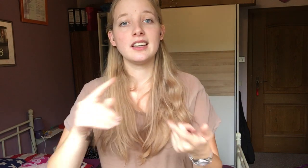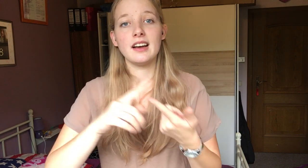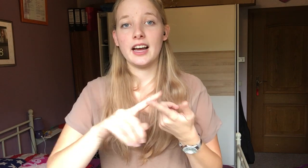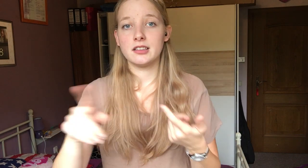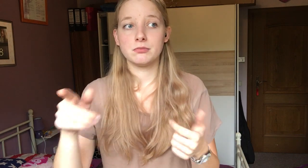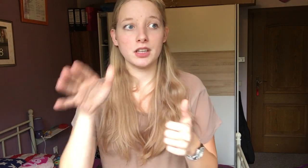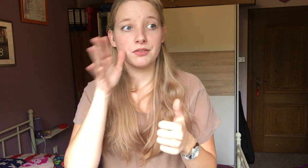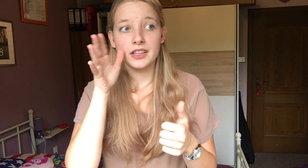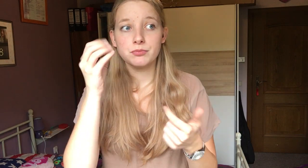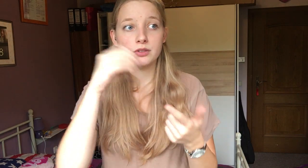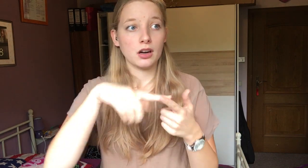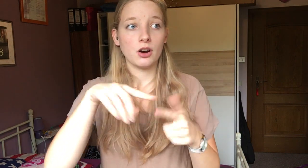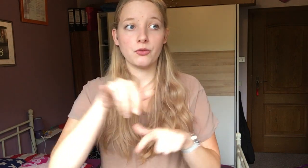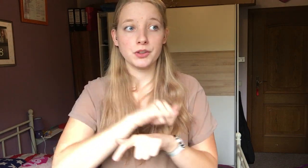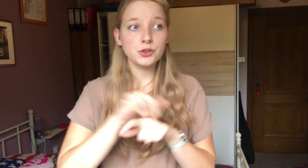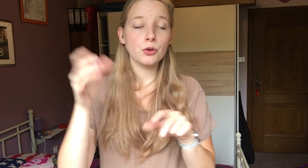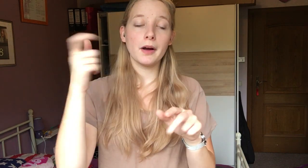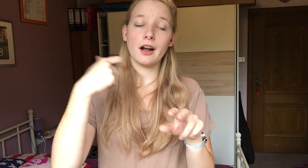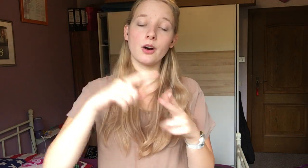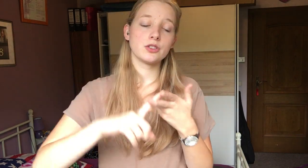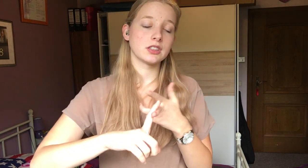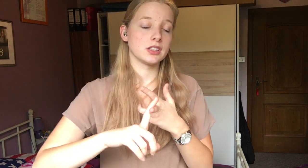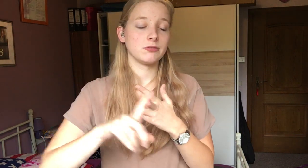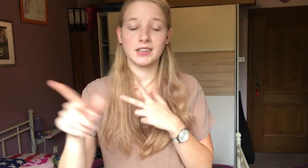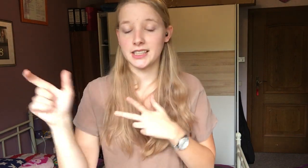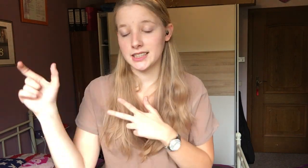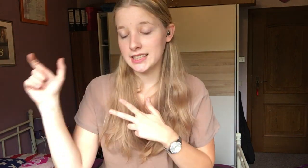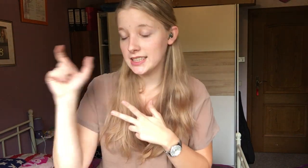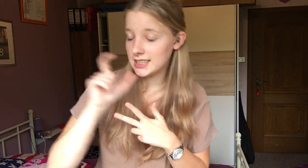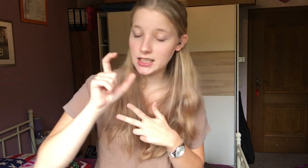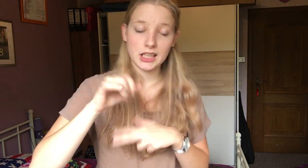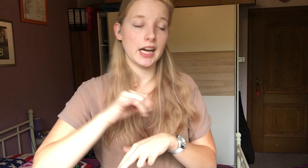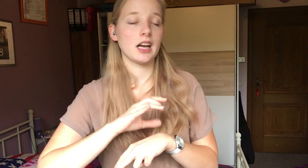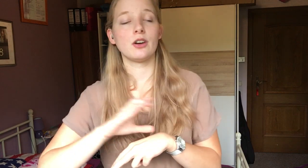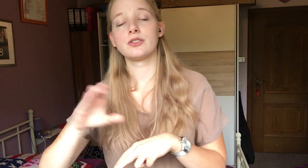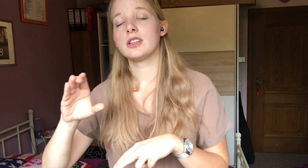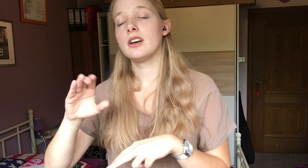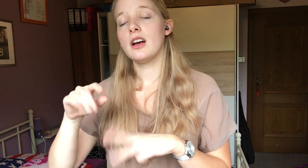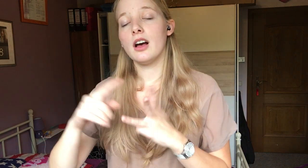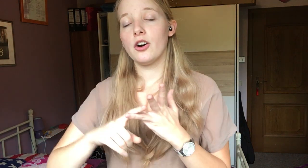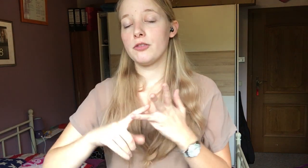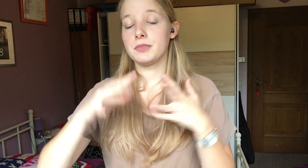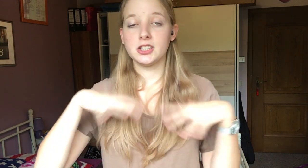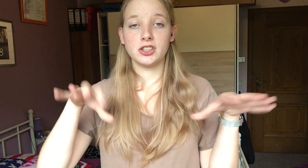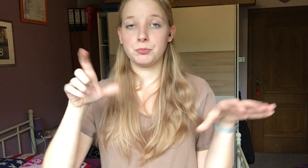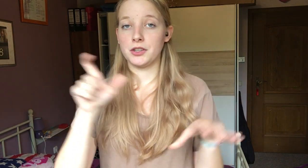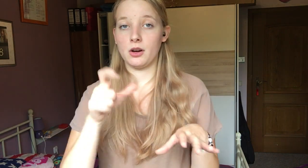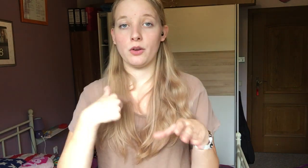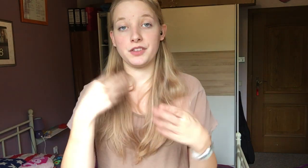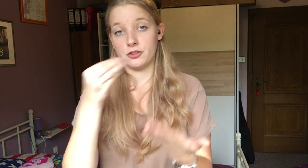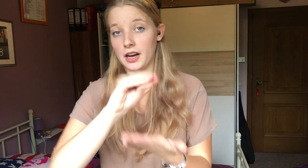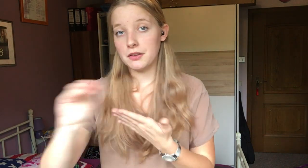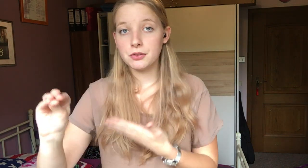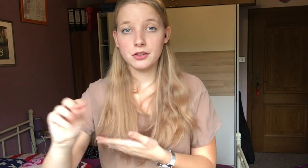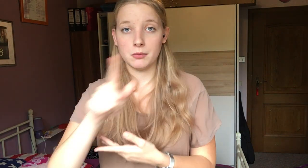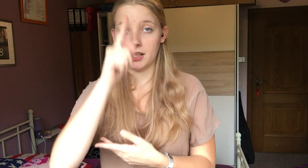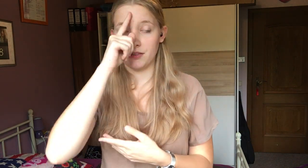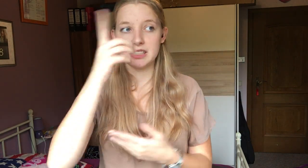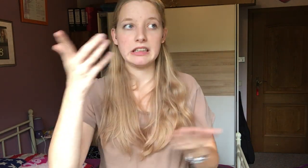halt meine Facebook-Account, meine YouTube-Account, mein Insta-Account und mein Snapchat-Account werde ich noch einfügen, damit ihr wisst,